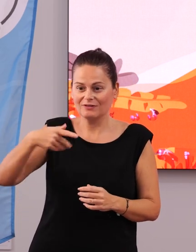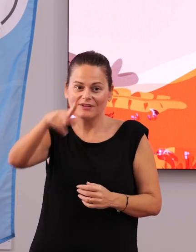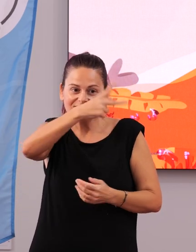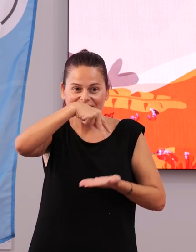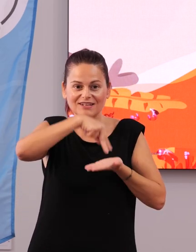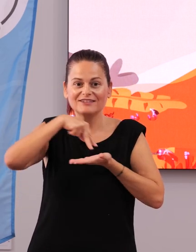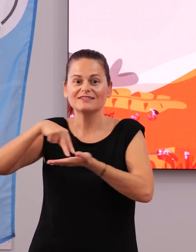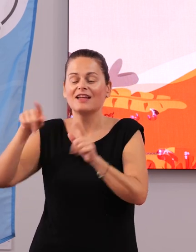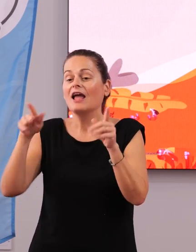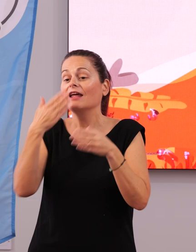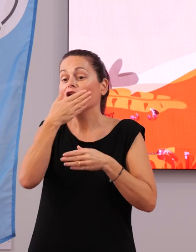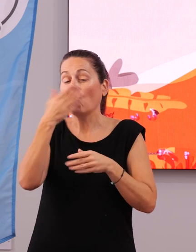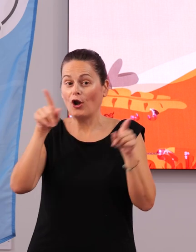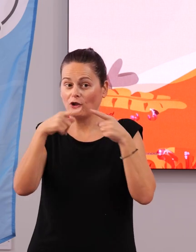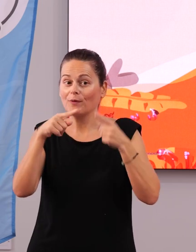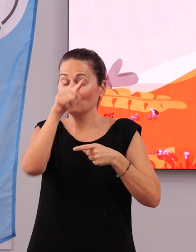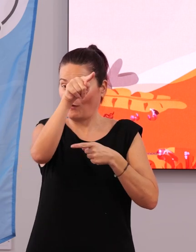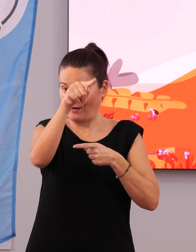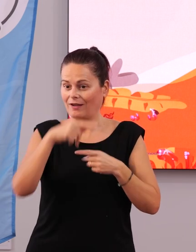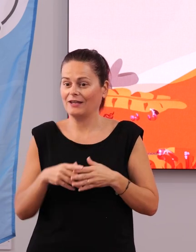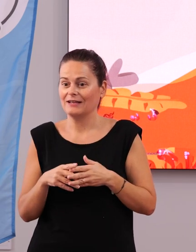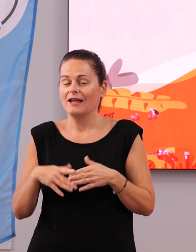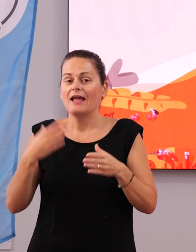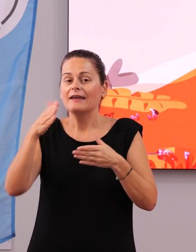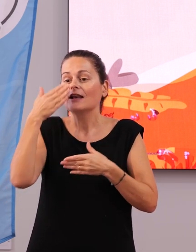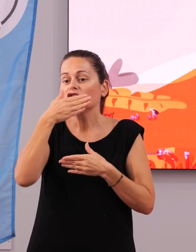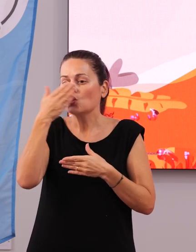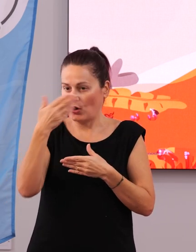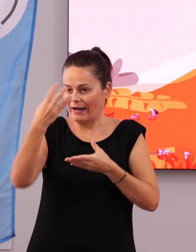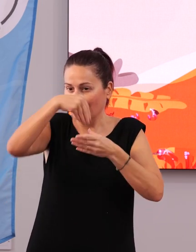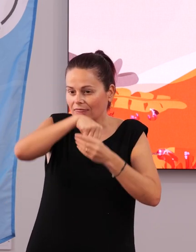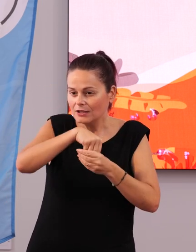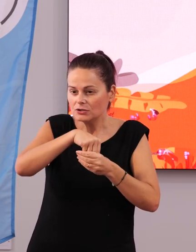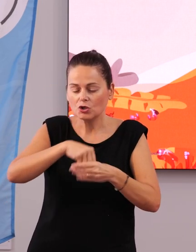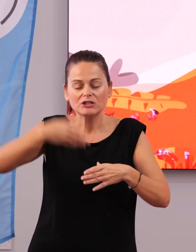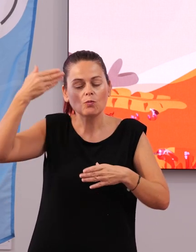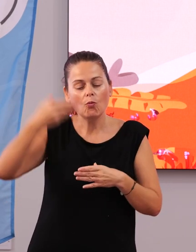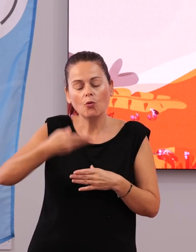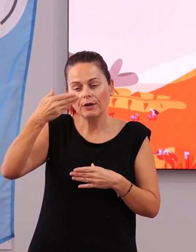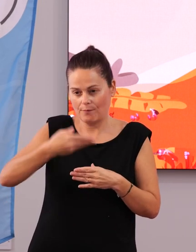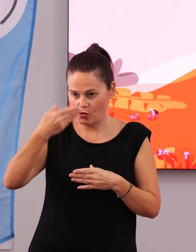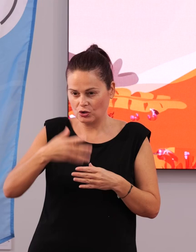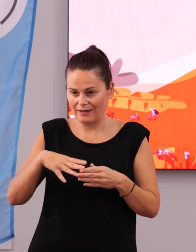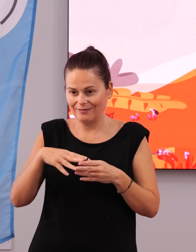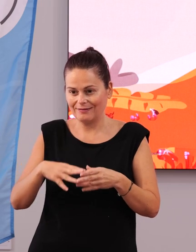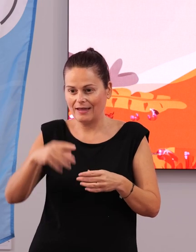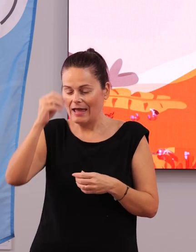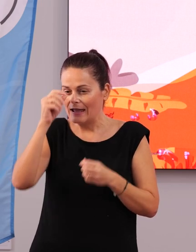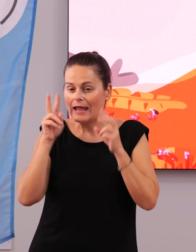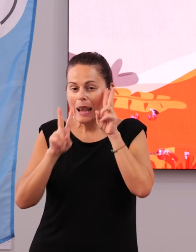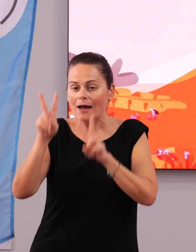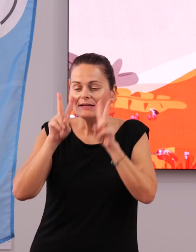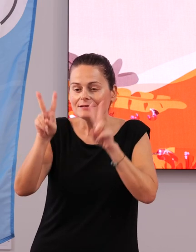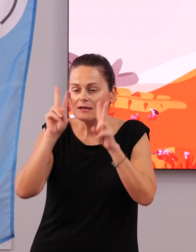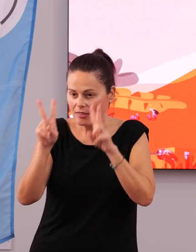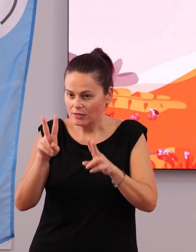aquí desde el Colegio Beethoven, en el ámbito escolar. En el ámbito escolar es importante la concienciación, la visibilización